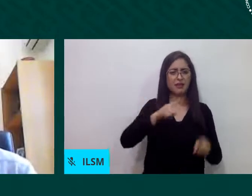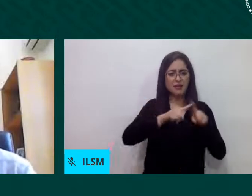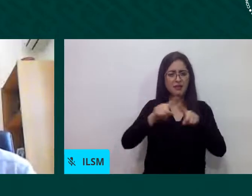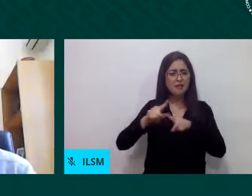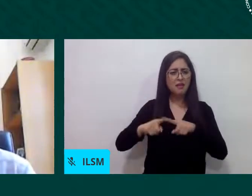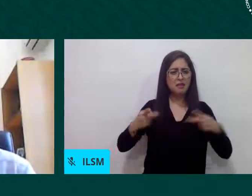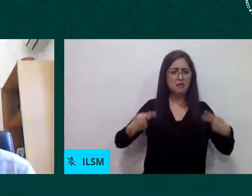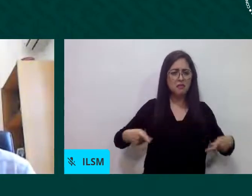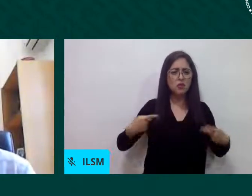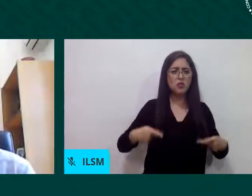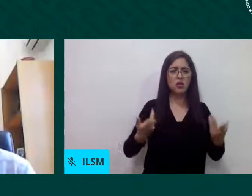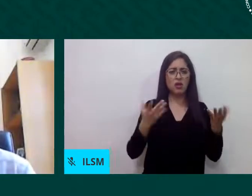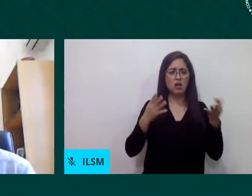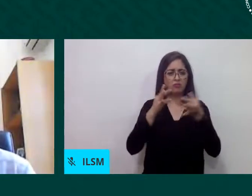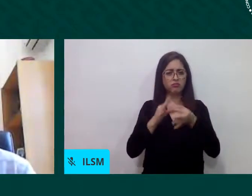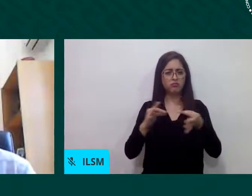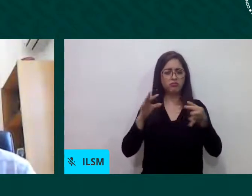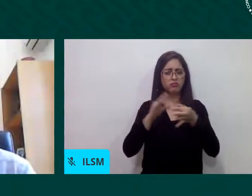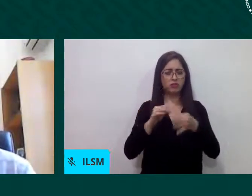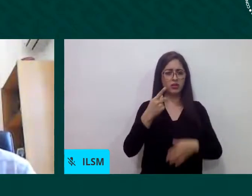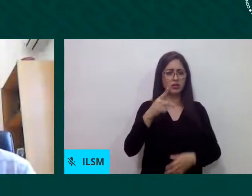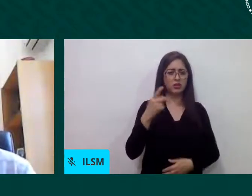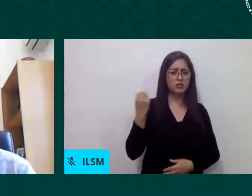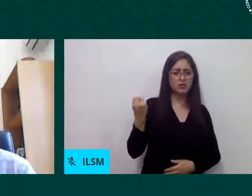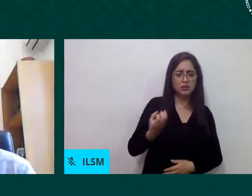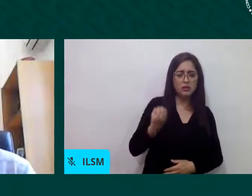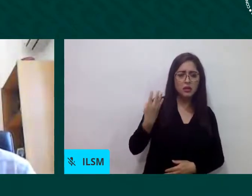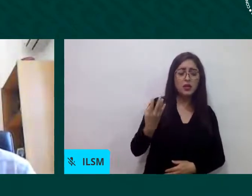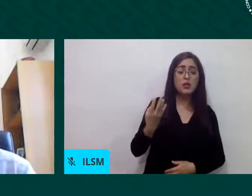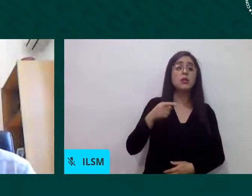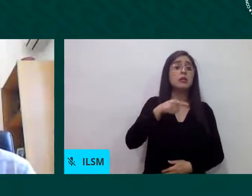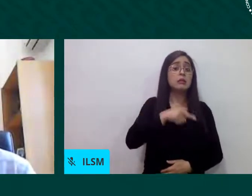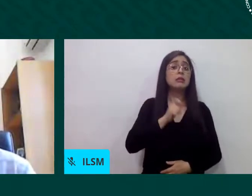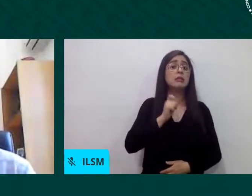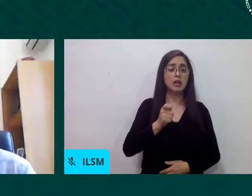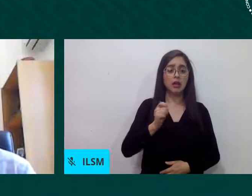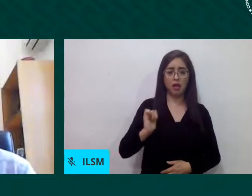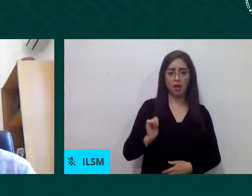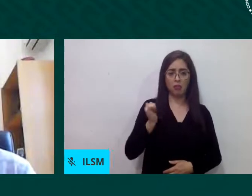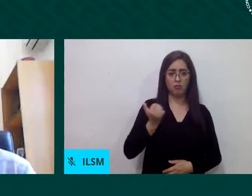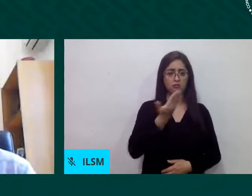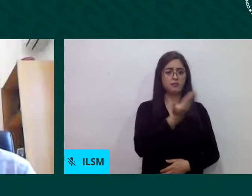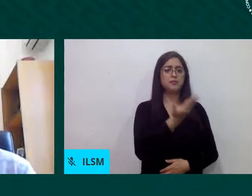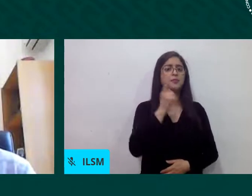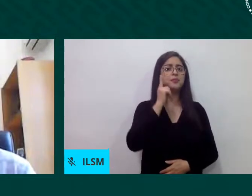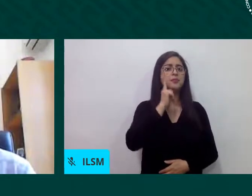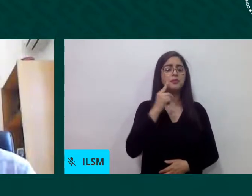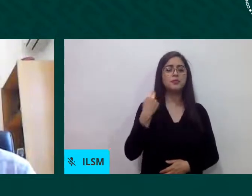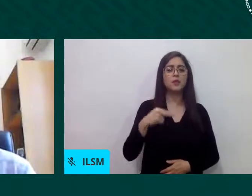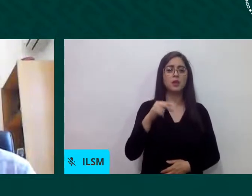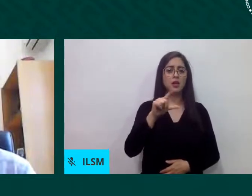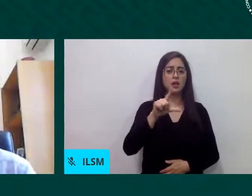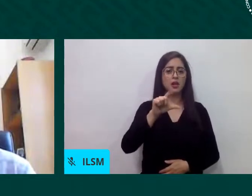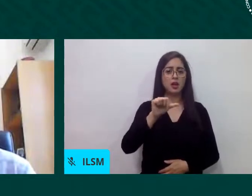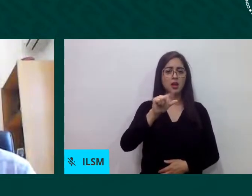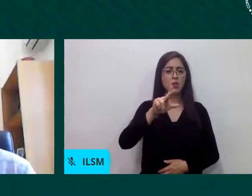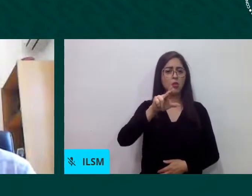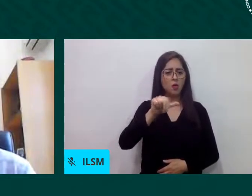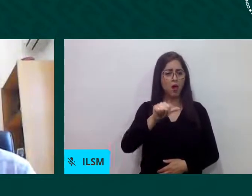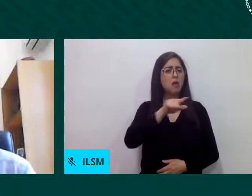aprovechar a que Laura nos comparta un poco esos cuáles son esos